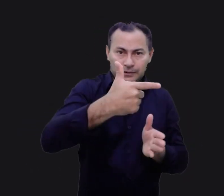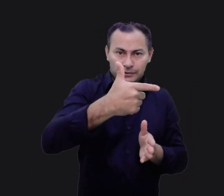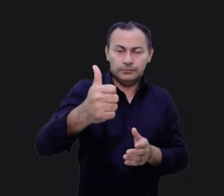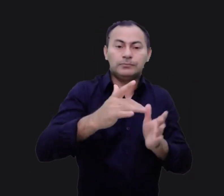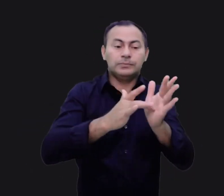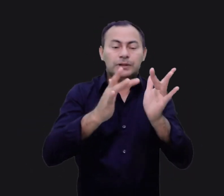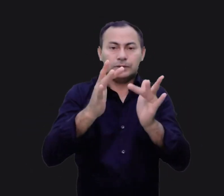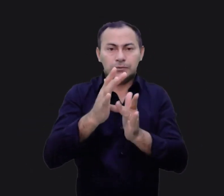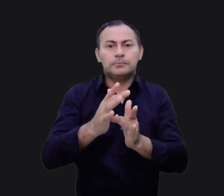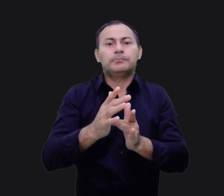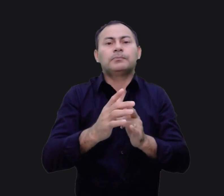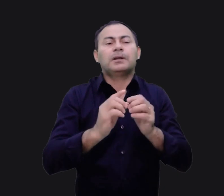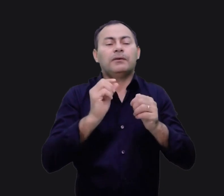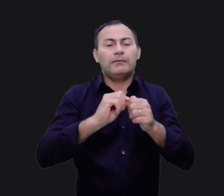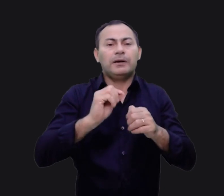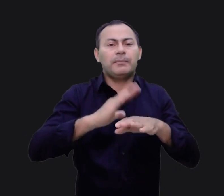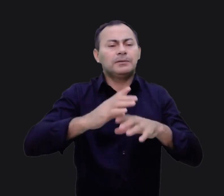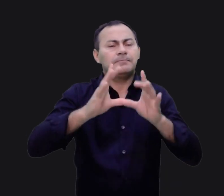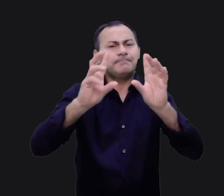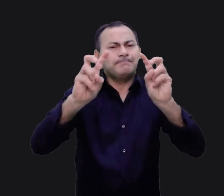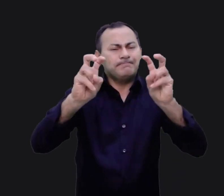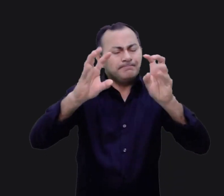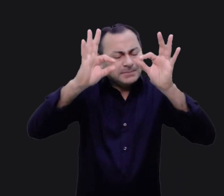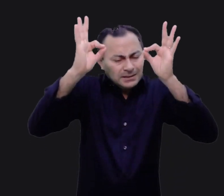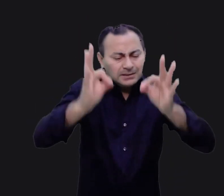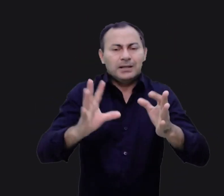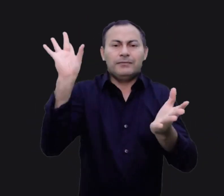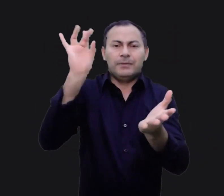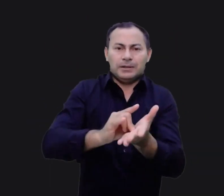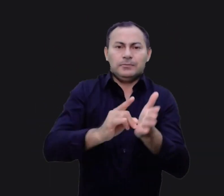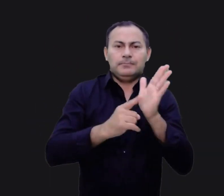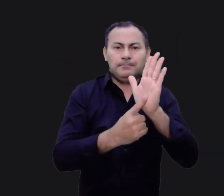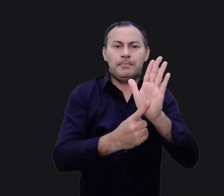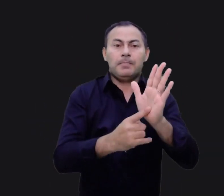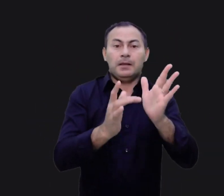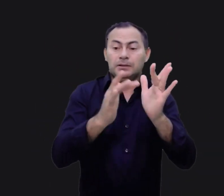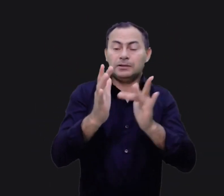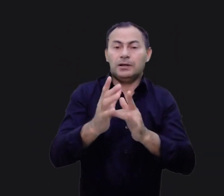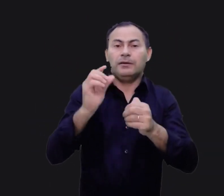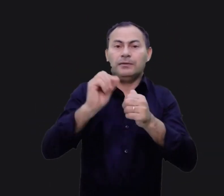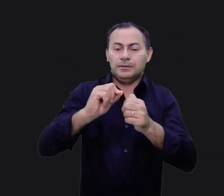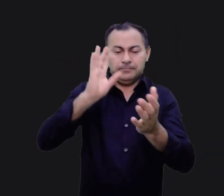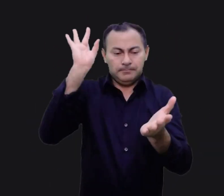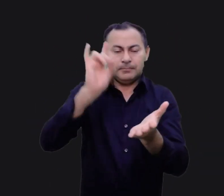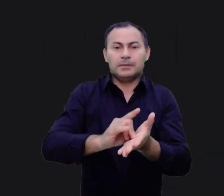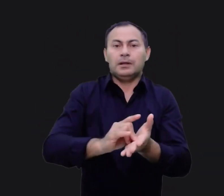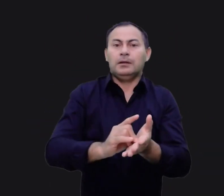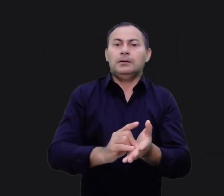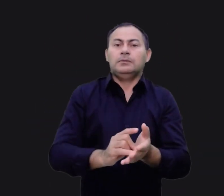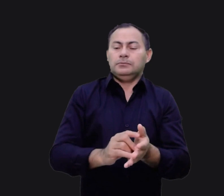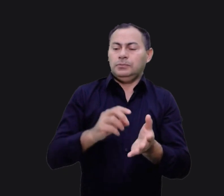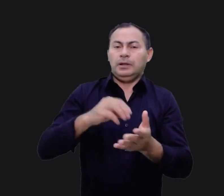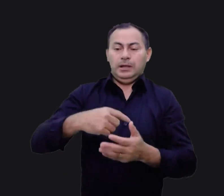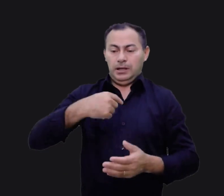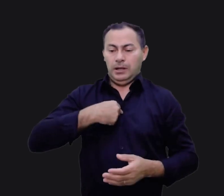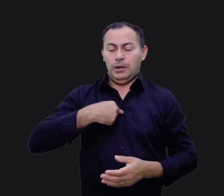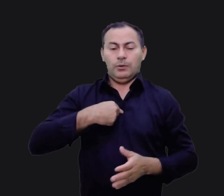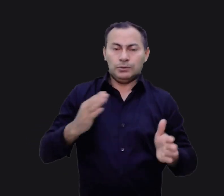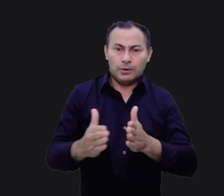Jesus faz a mais dogmática de suas afirmações. Ele fez muitas afirmações dogmáticas do tipo, eu sou o